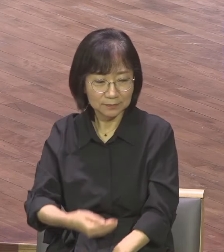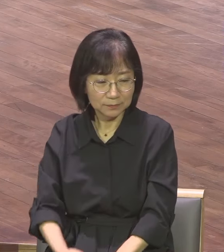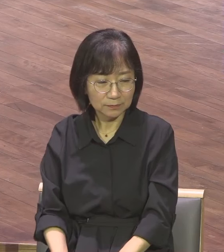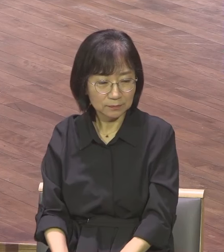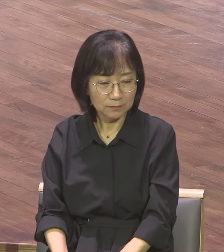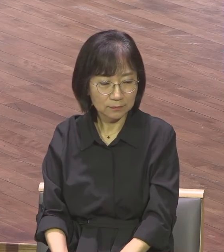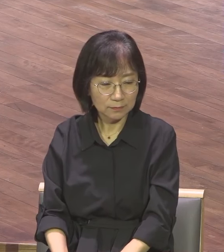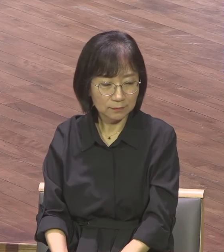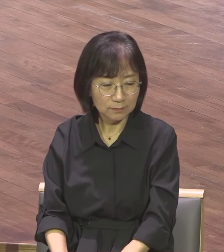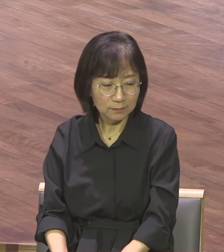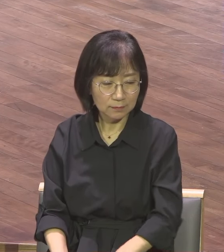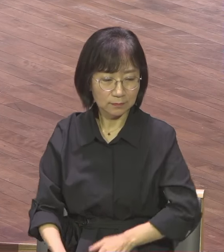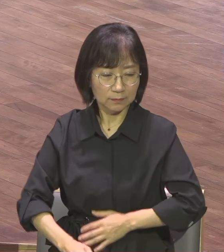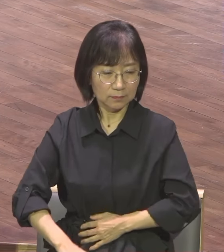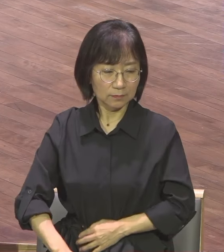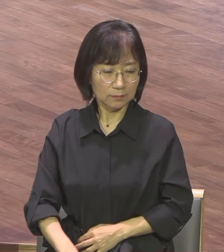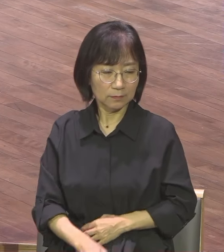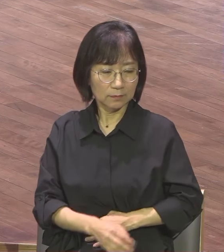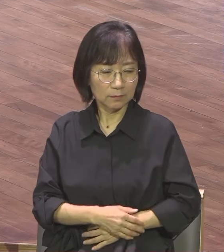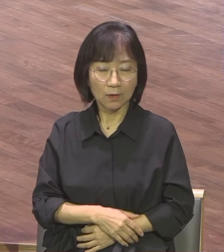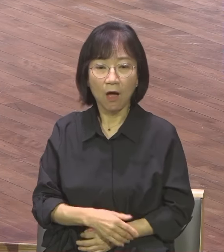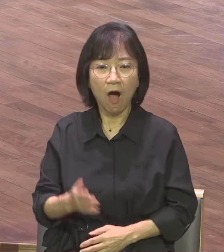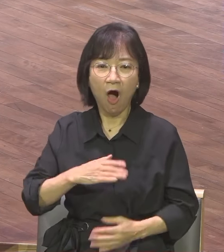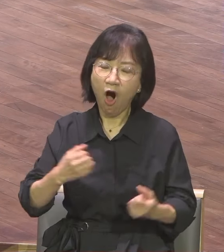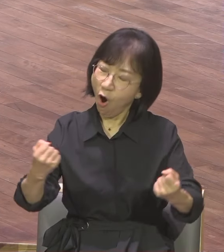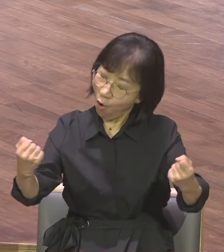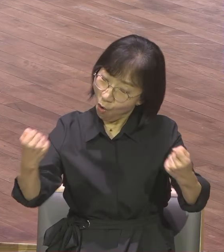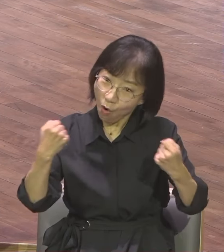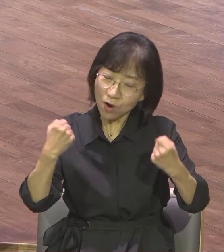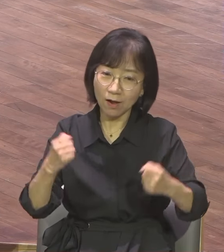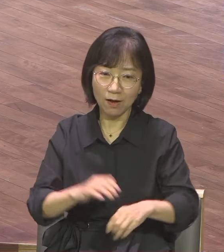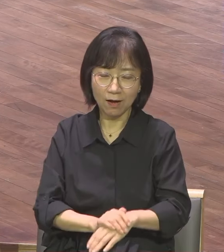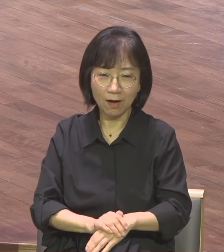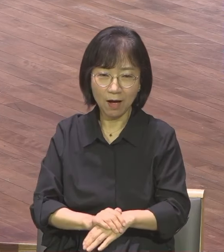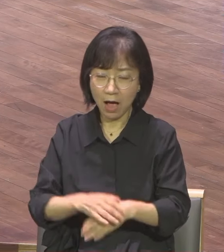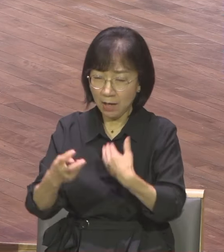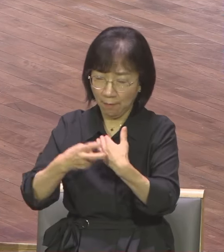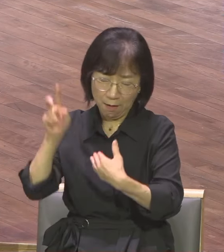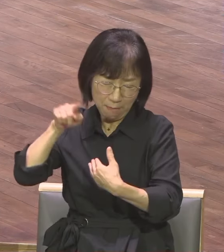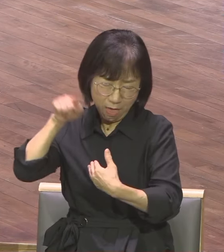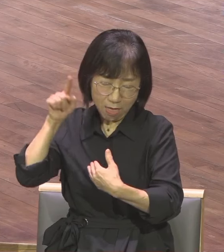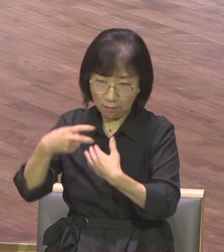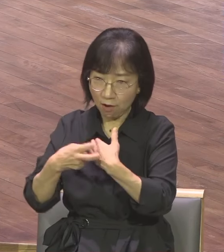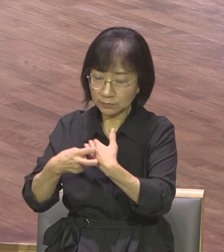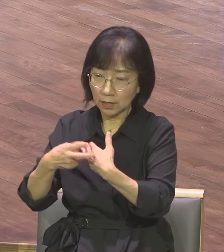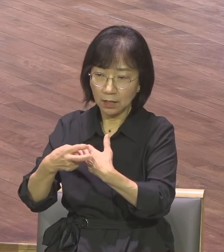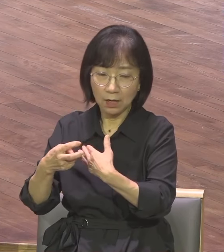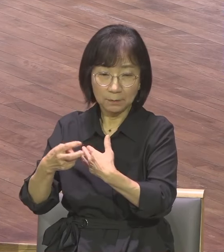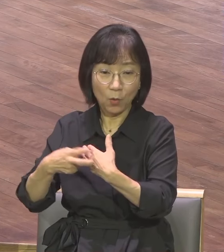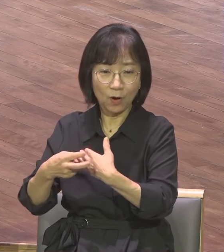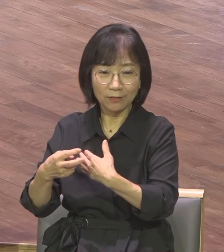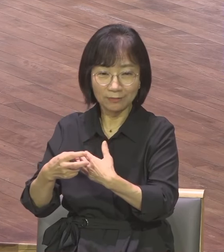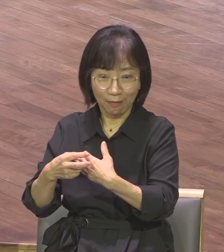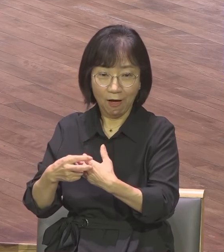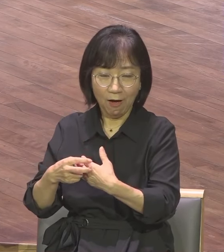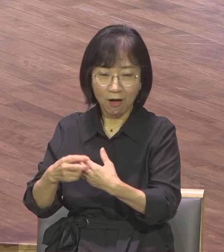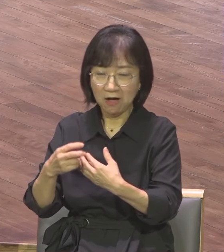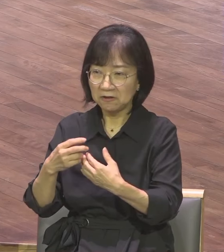삼성의료원에 매일 가는 사람보다 더 건강해요 검사해 보니까 너무 건강해요 90살이 넘었는데도